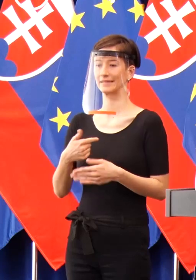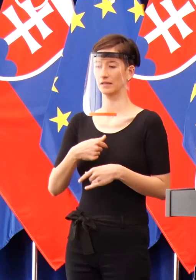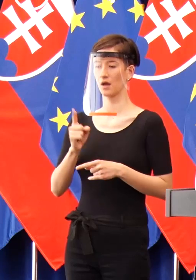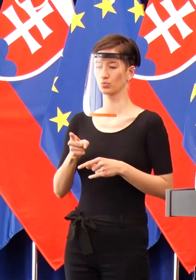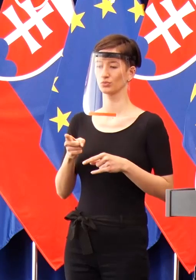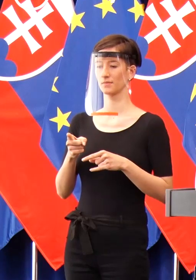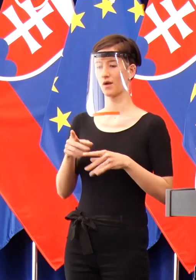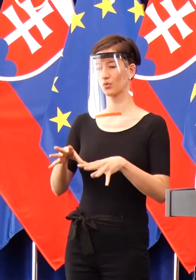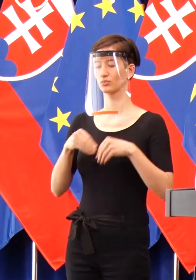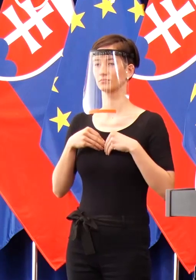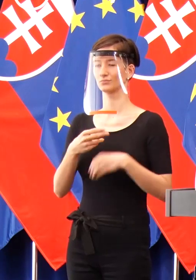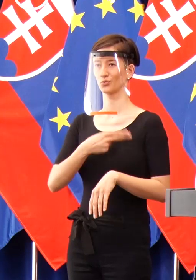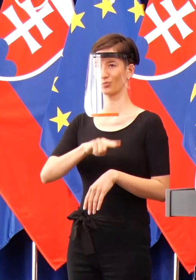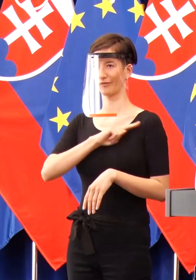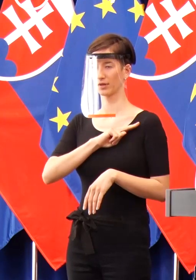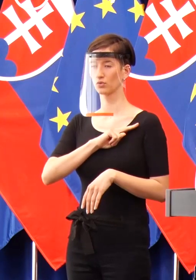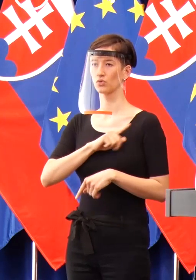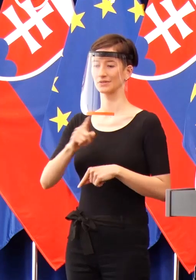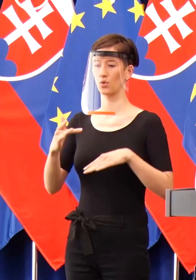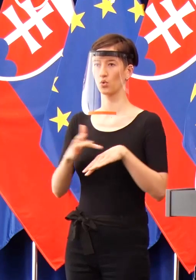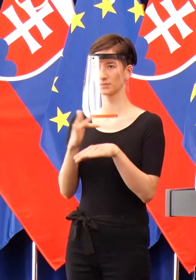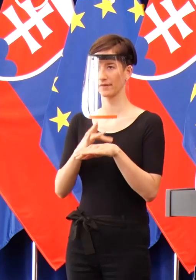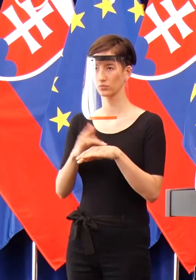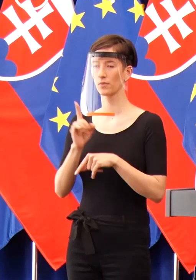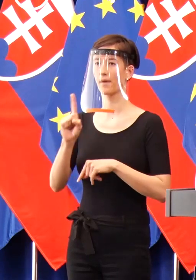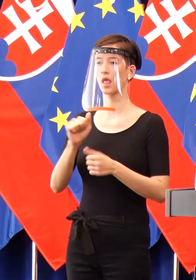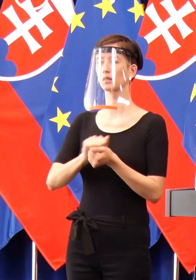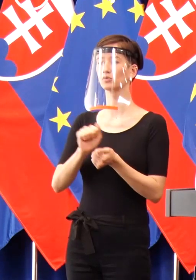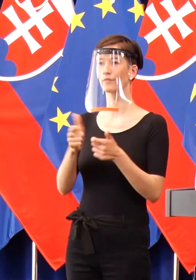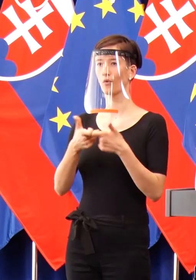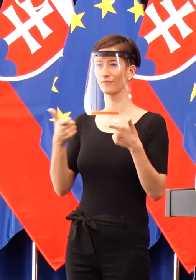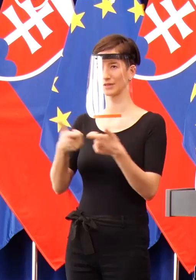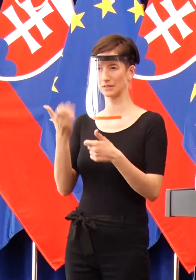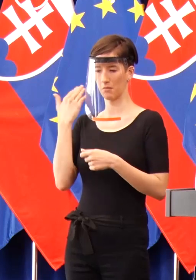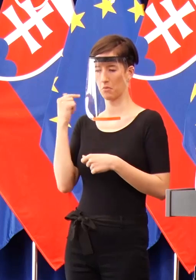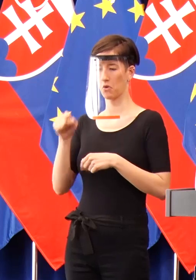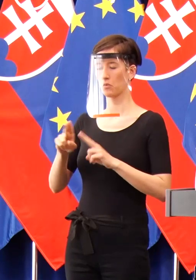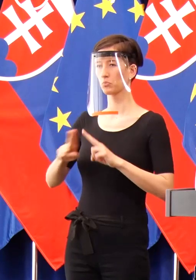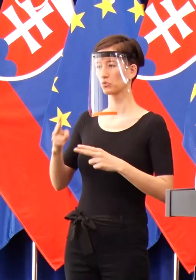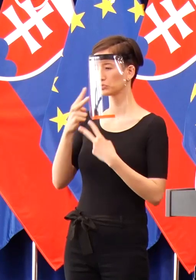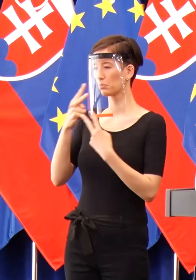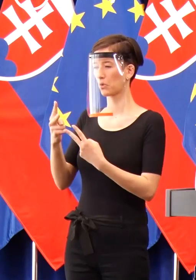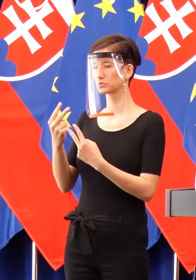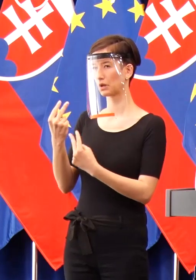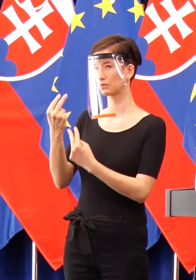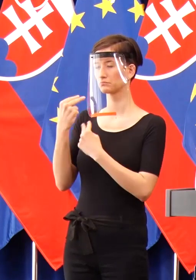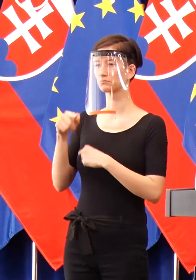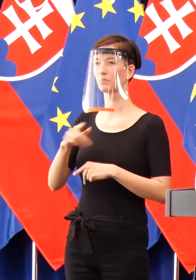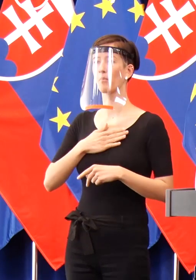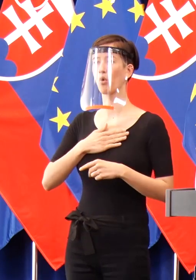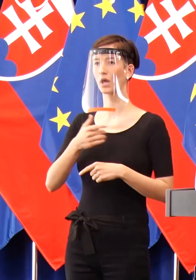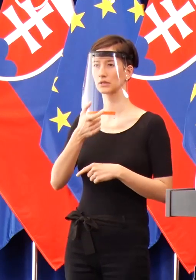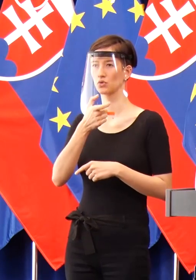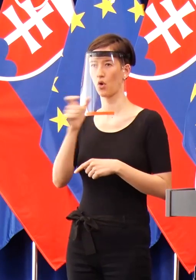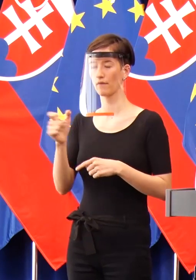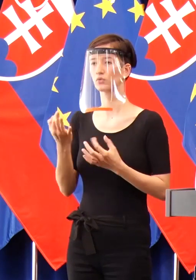ospravdujem sa ľuďom, ale môžete si pozrieť naozaj na tej tlačovke moje slova a skutočnosť, ako boli vykonané v praxi. Veľmi